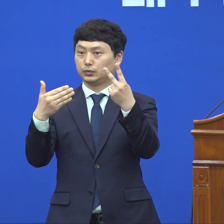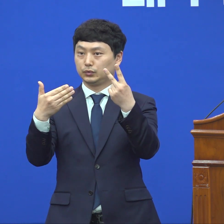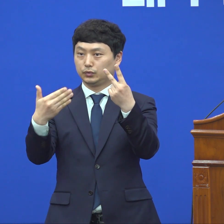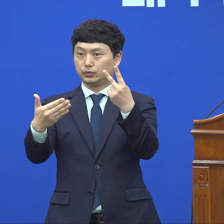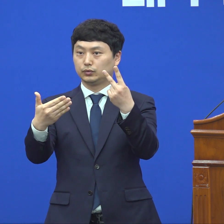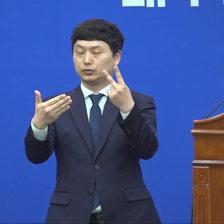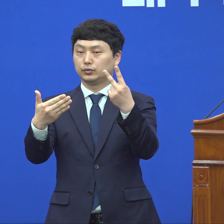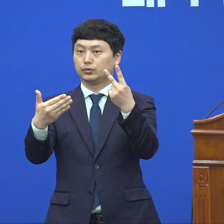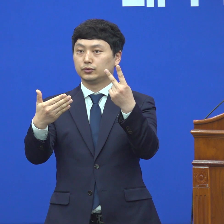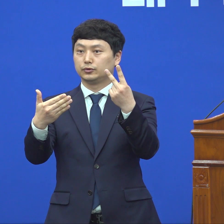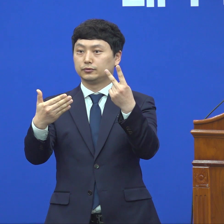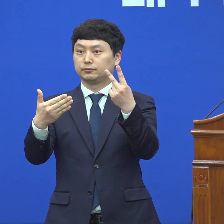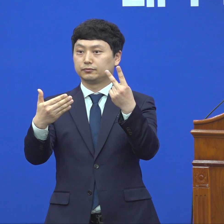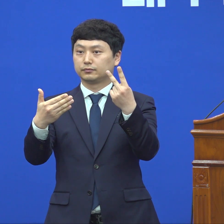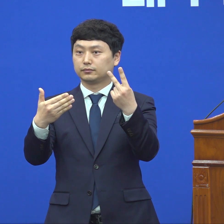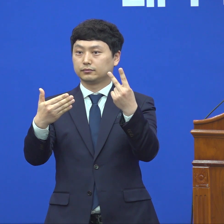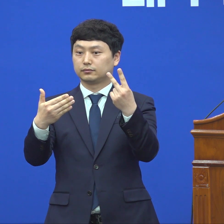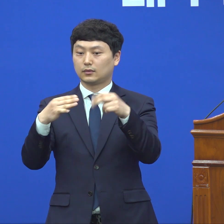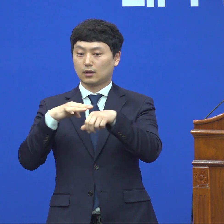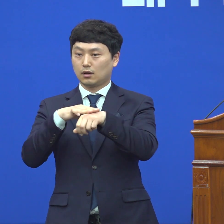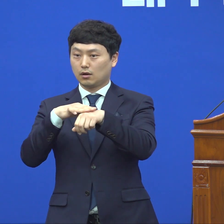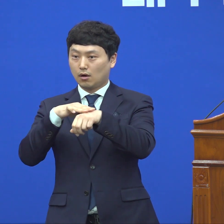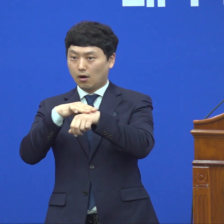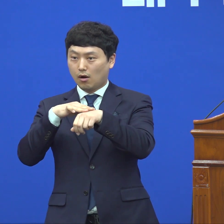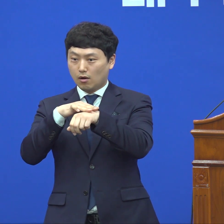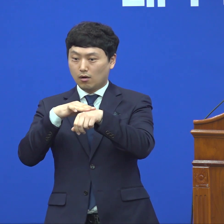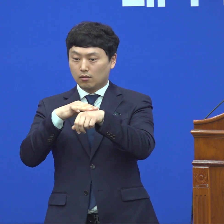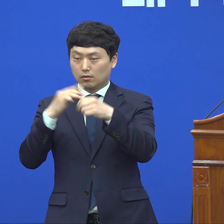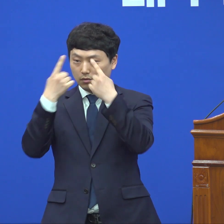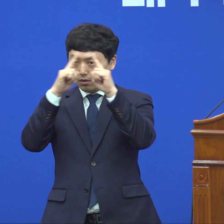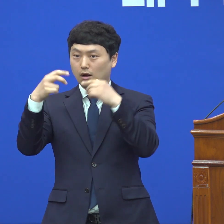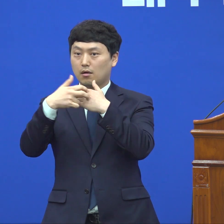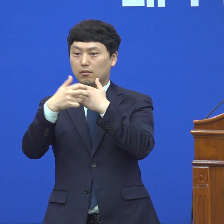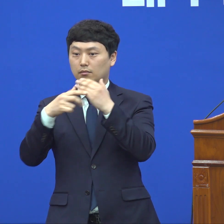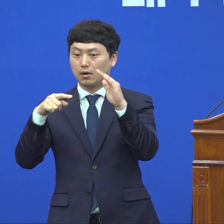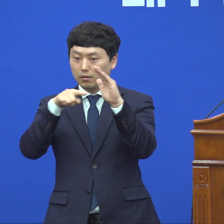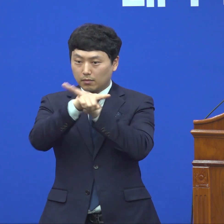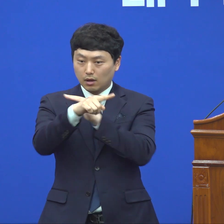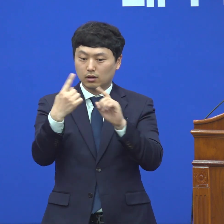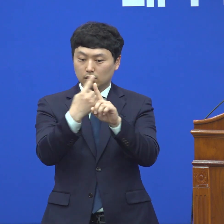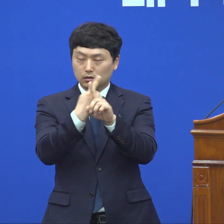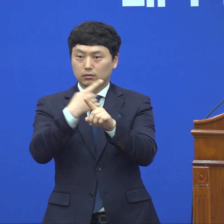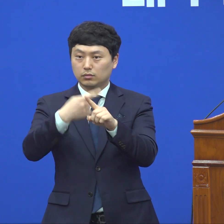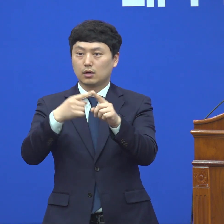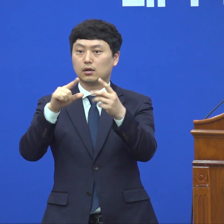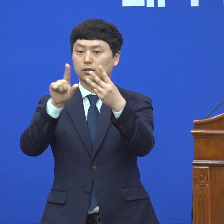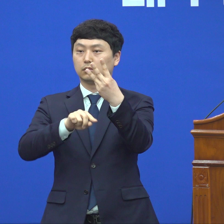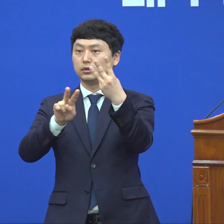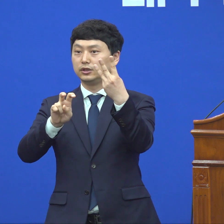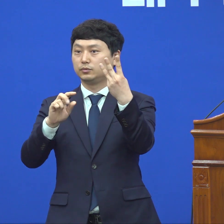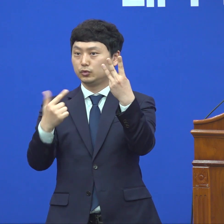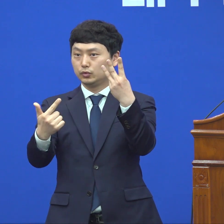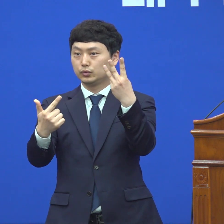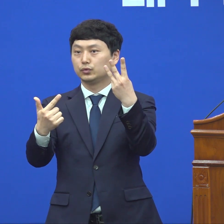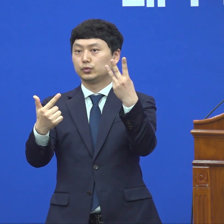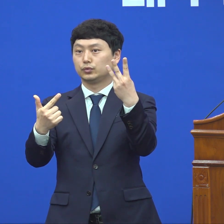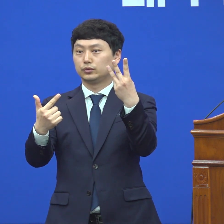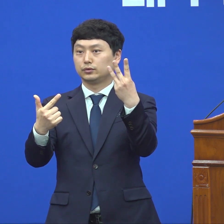날 보급자병원으로 수입을 방문해서 수요 중 3월 26일